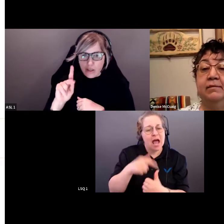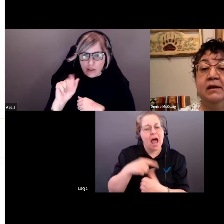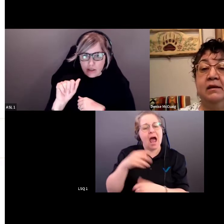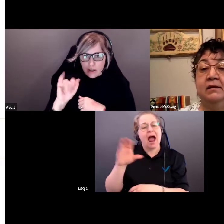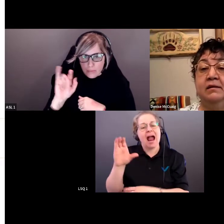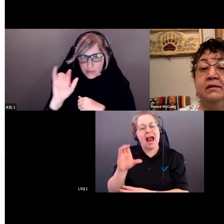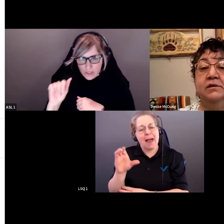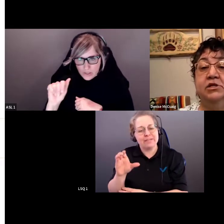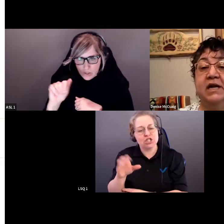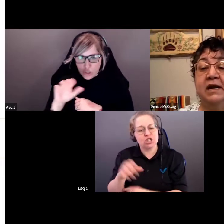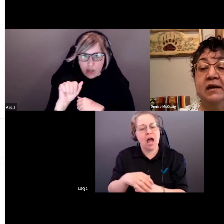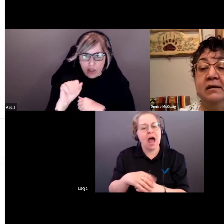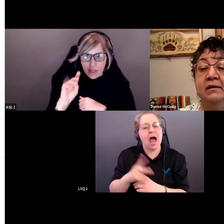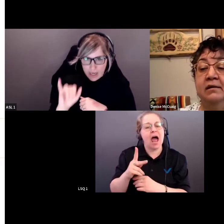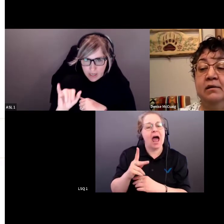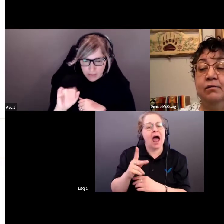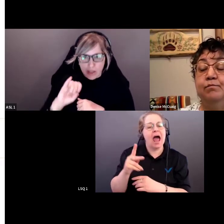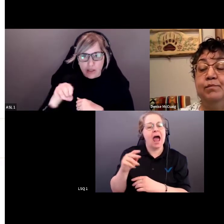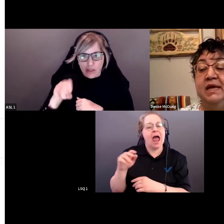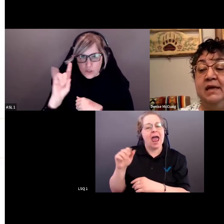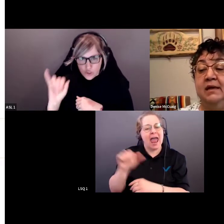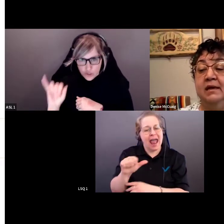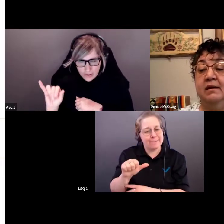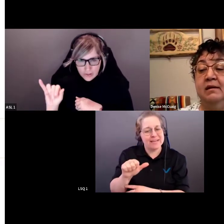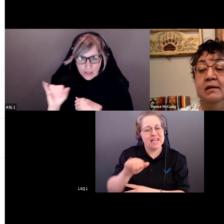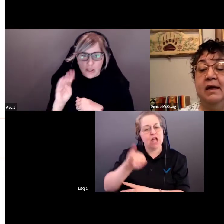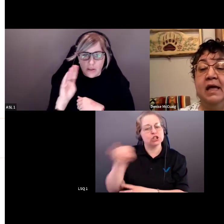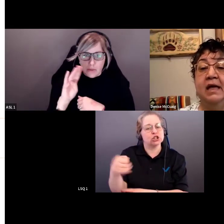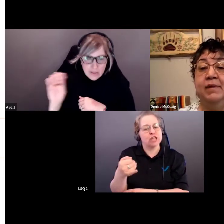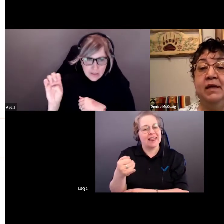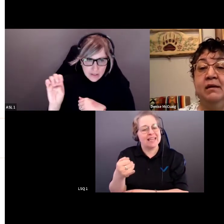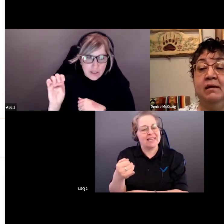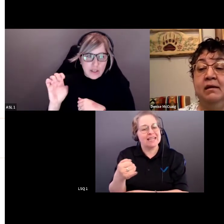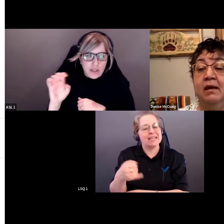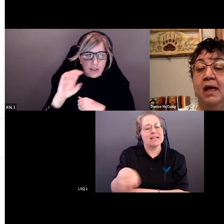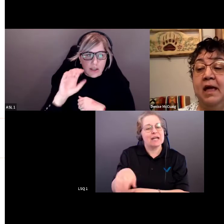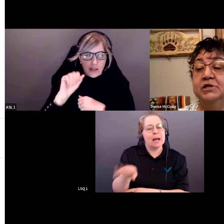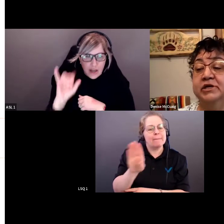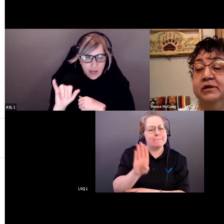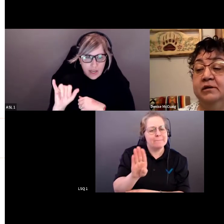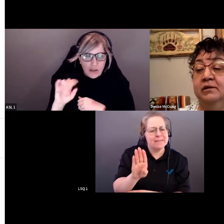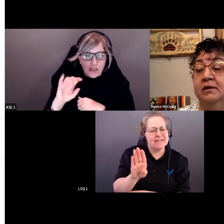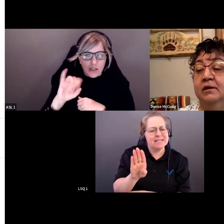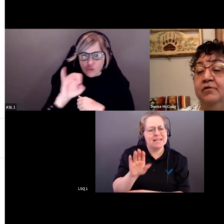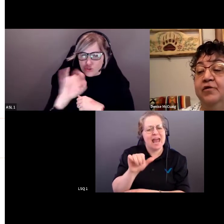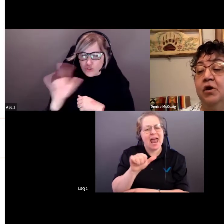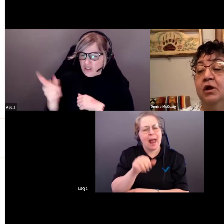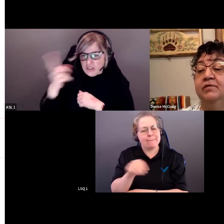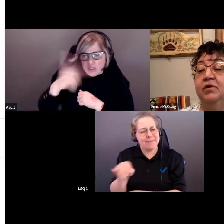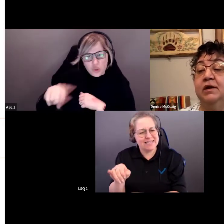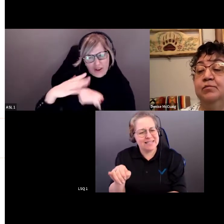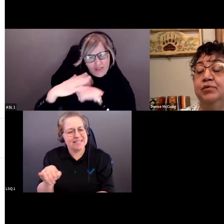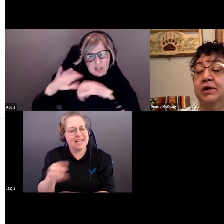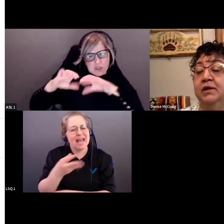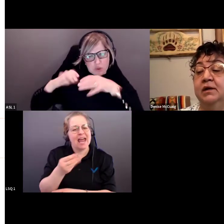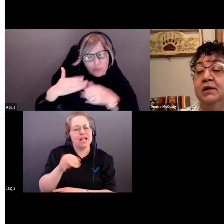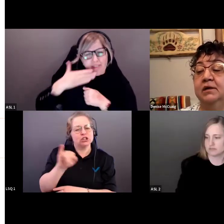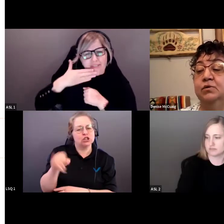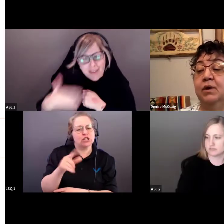Kabisha, Amy, Jenny, Bea, Amy et Jill